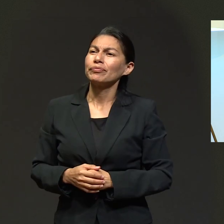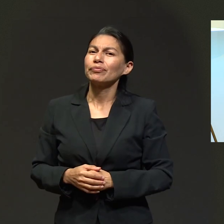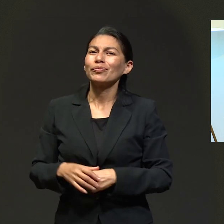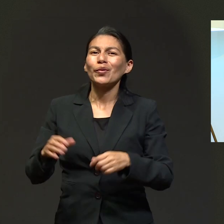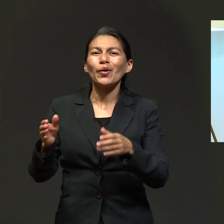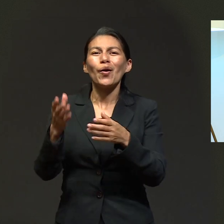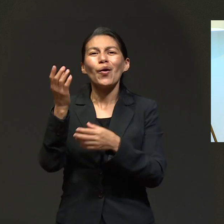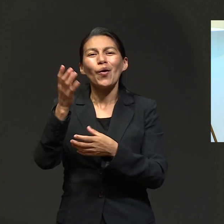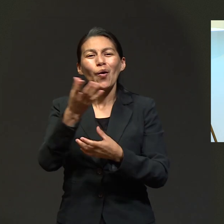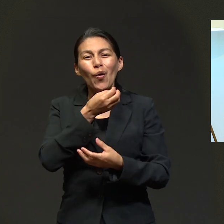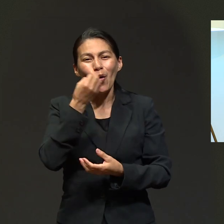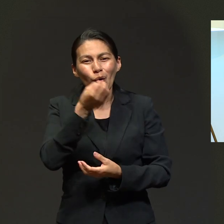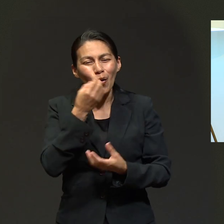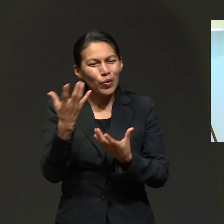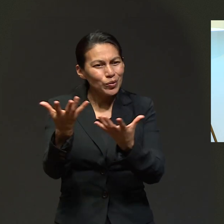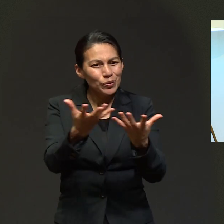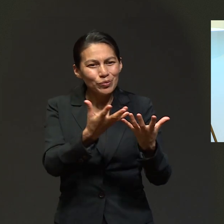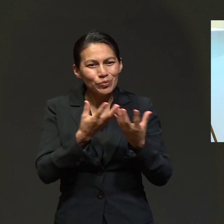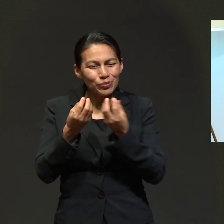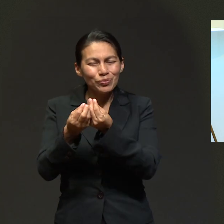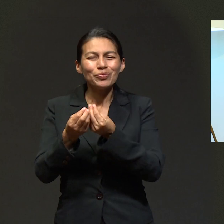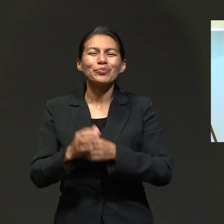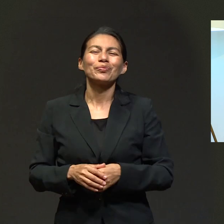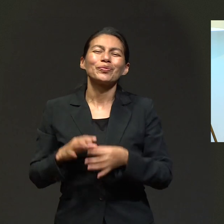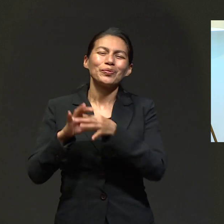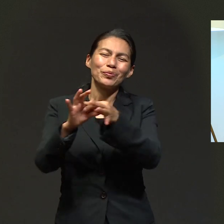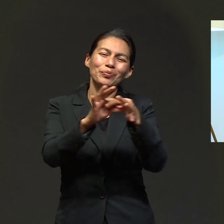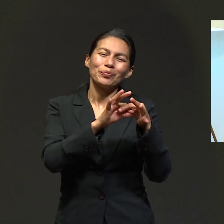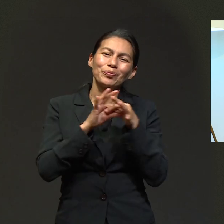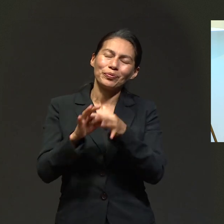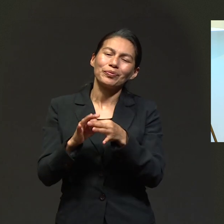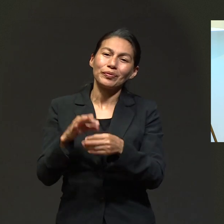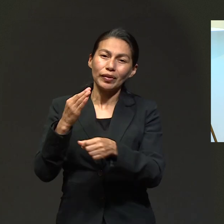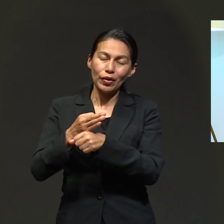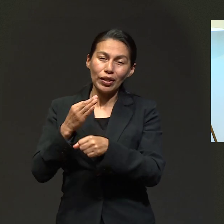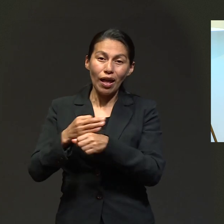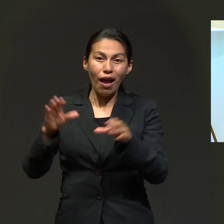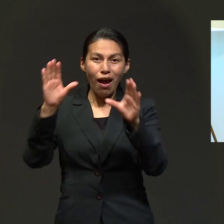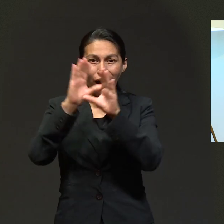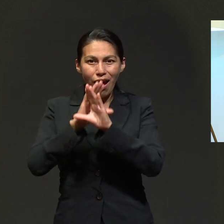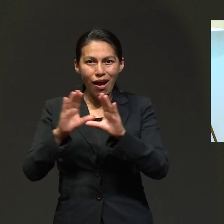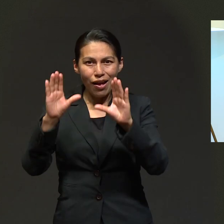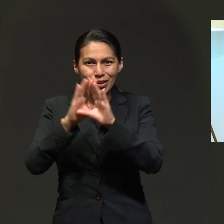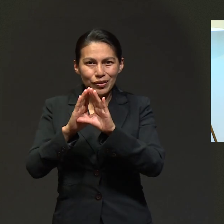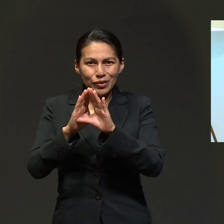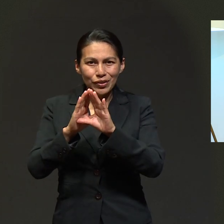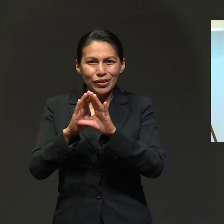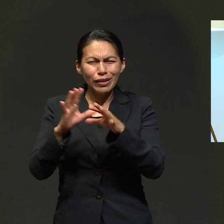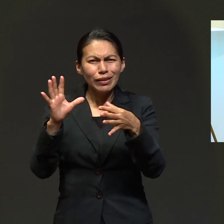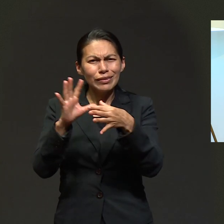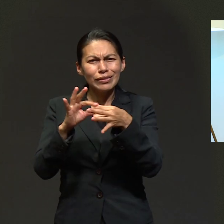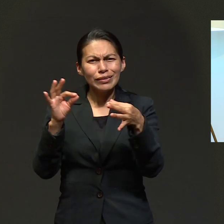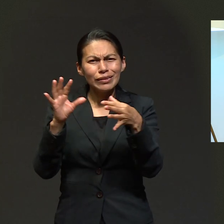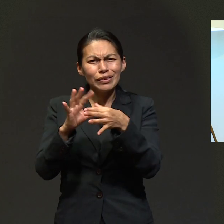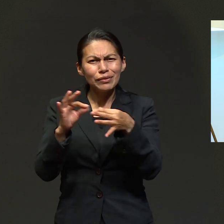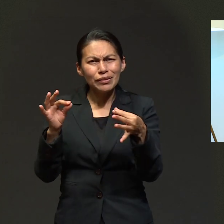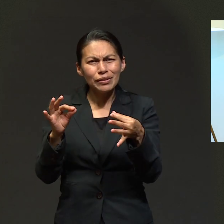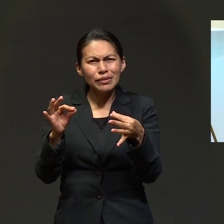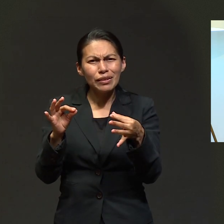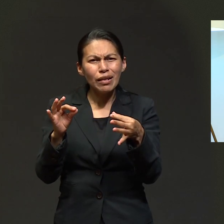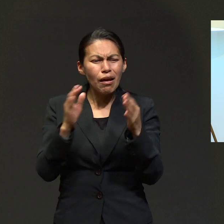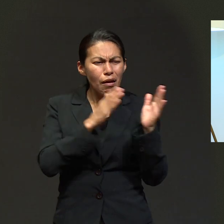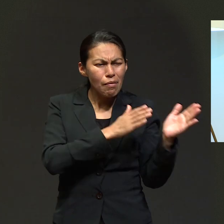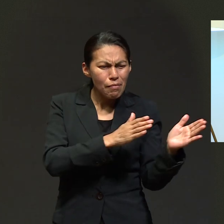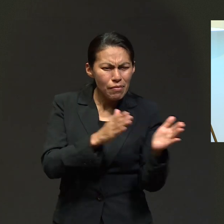Orando los unos por los otros. Mientras escuchamos un canto que nos ilustra, nos